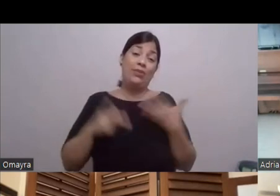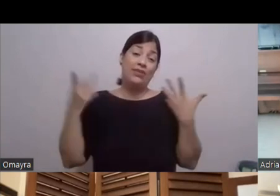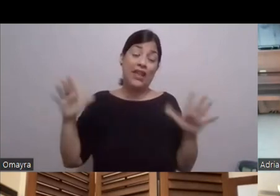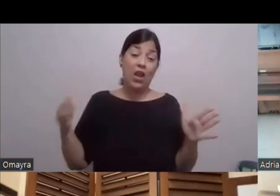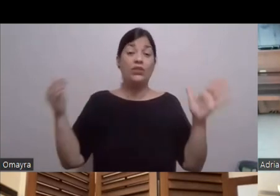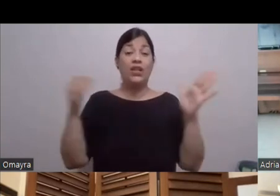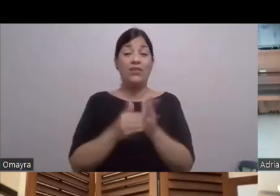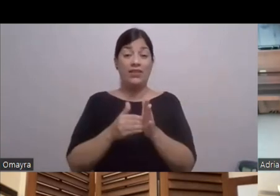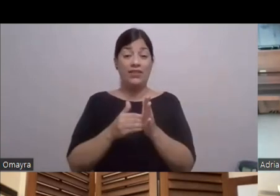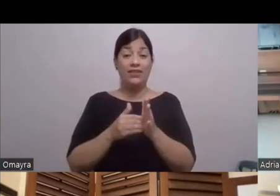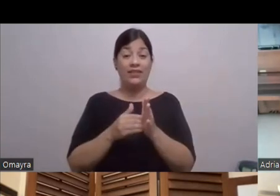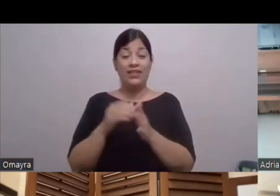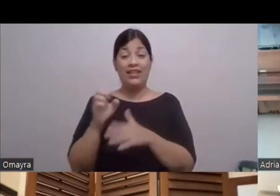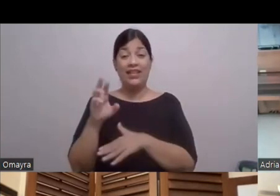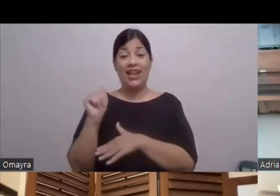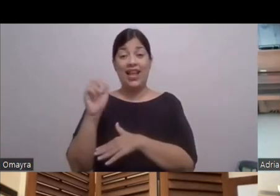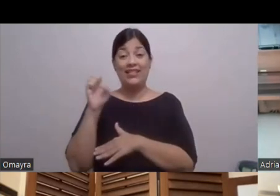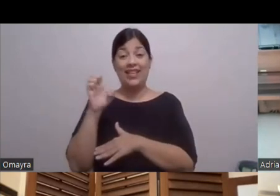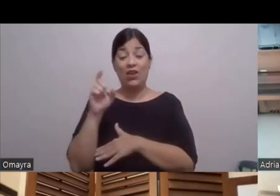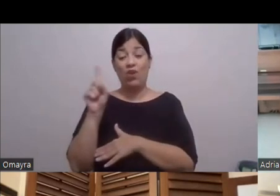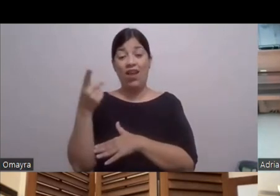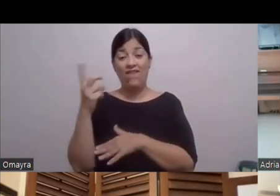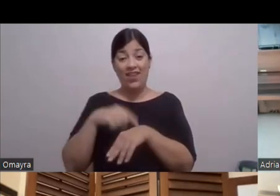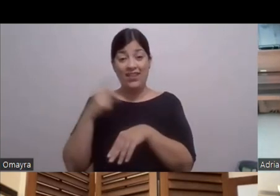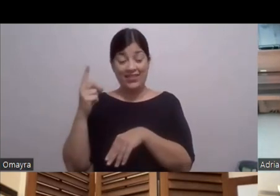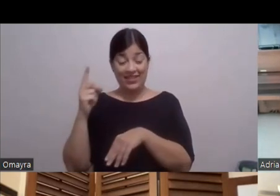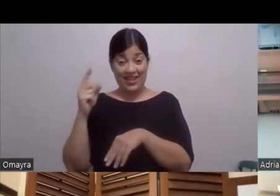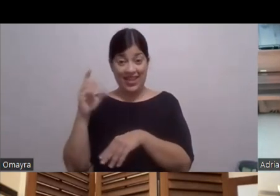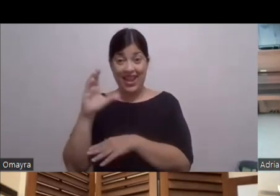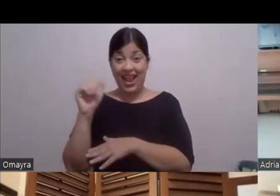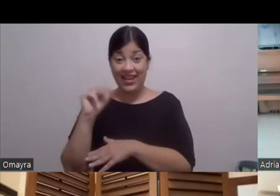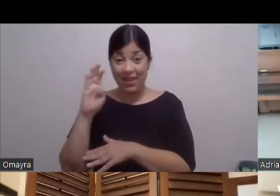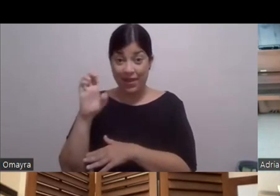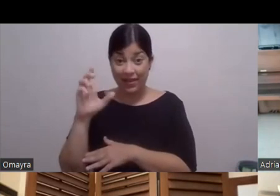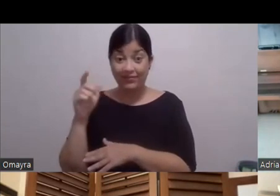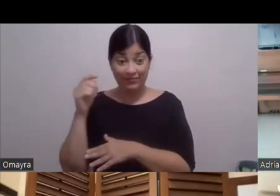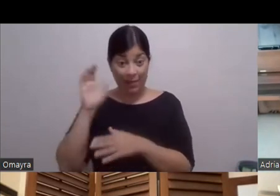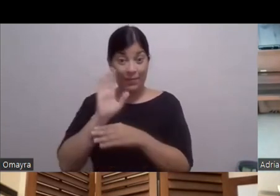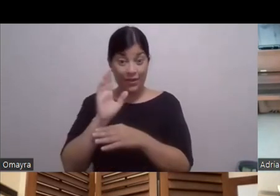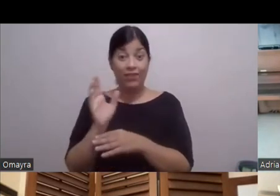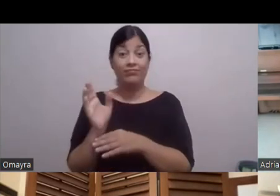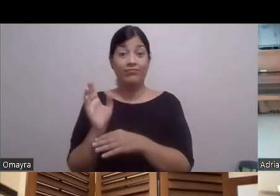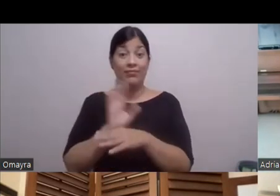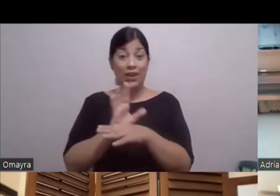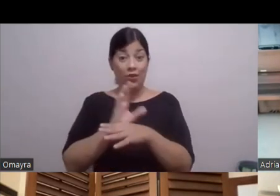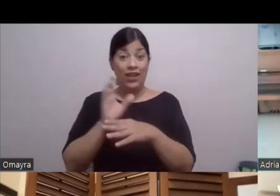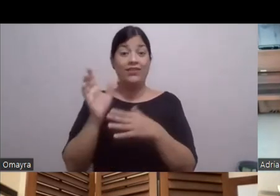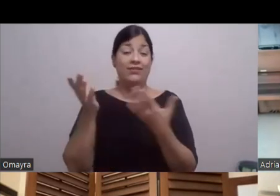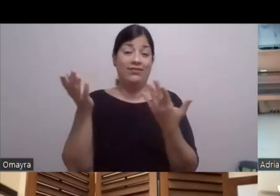una vez En el Caribe Está en los cines Ya este jueves 12 de octubre Y ya usted sabe Y eso lo hemos dicho Aquí varias